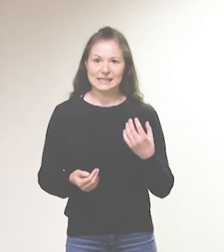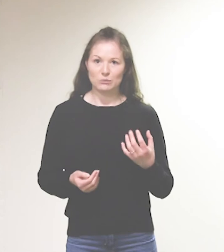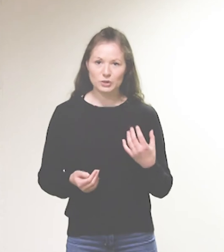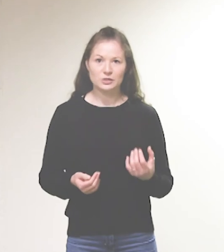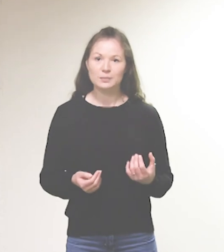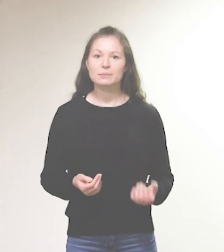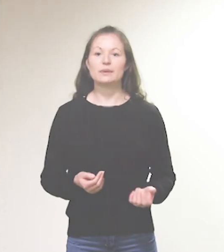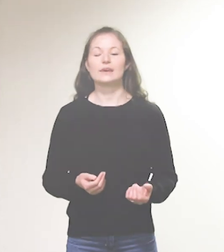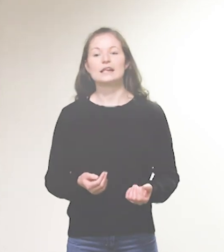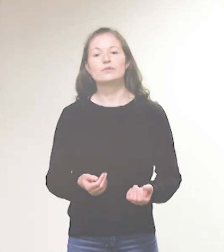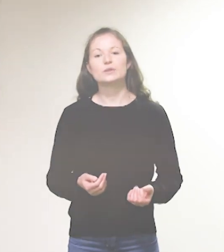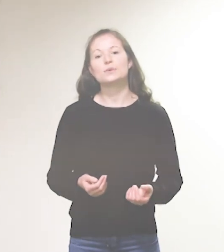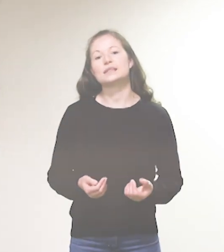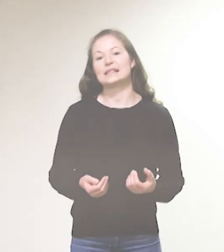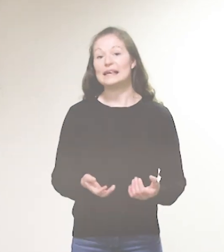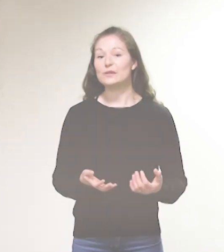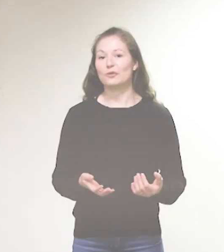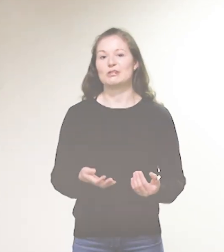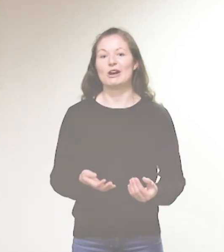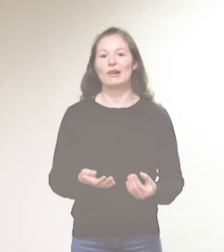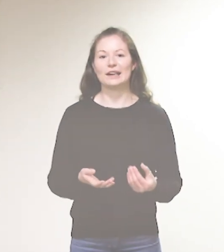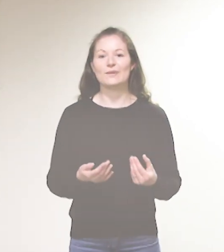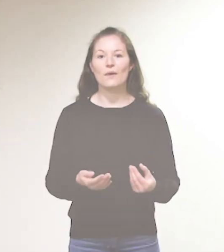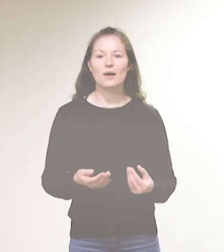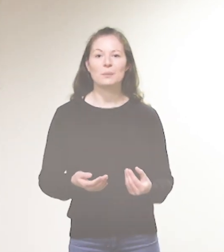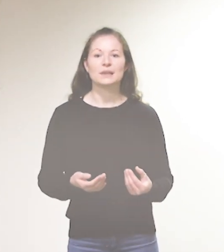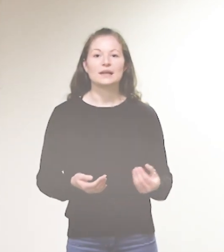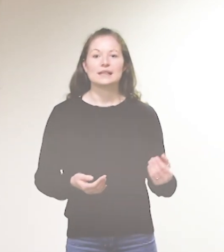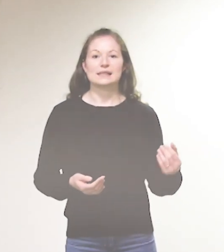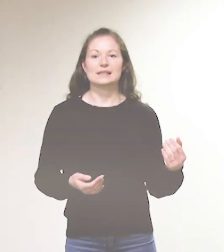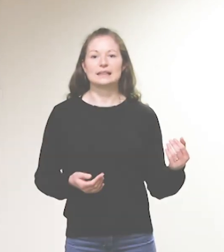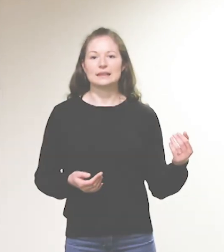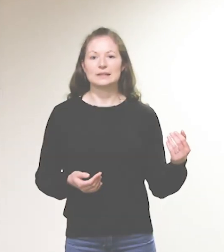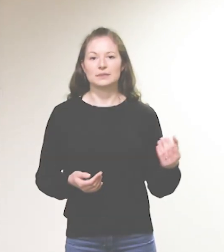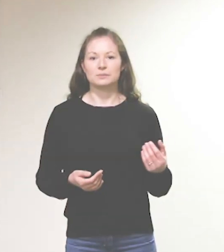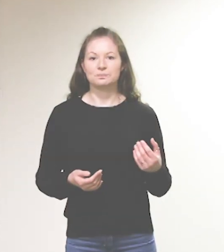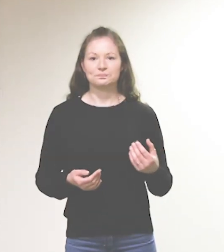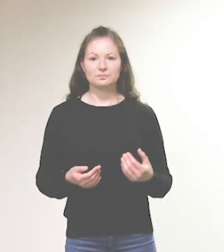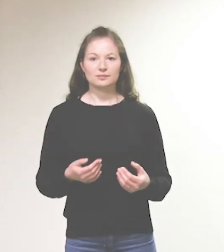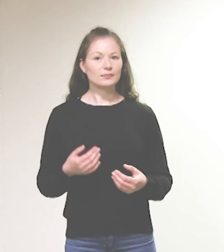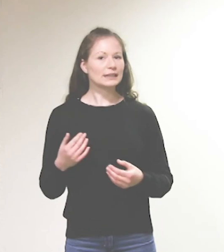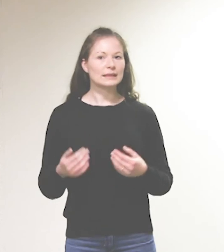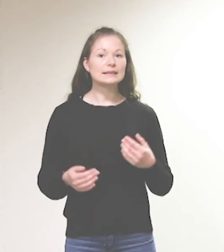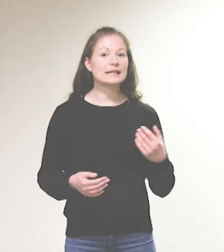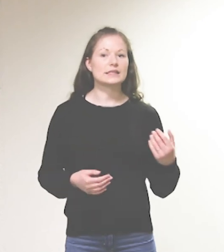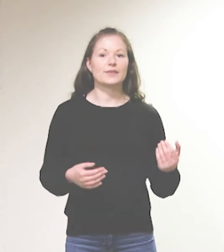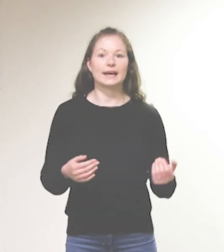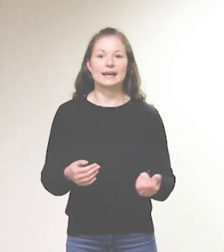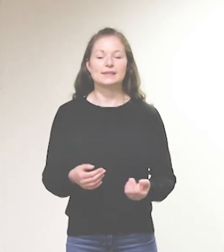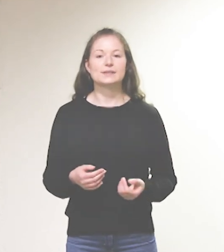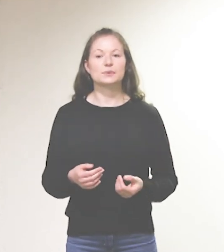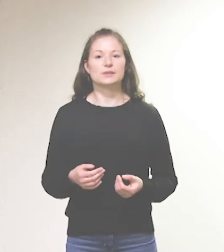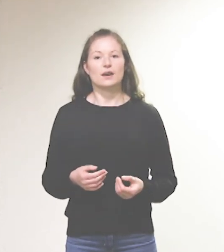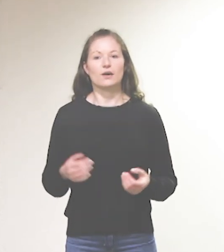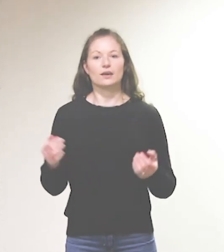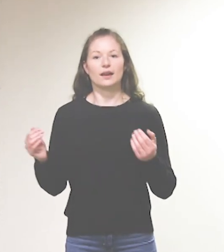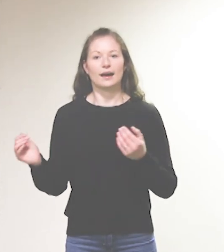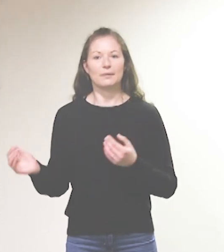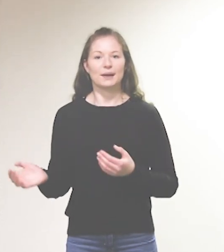der Mund mitbewegt wird. Und das hilft euch auch enorm, dass ihr nichts vergesst. Und auch einmal